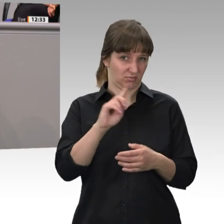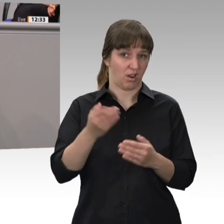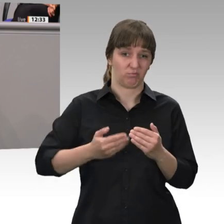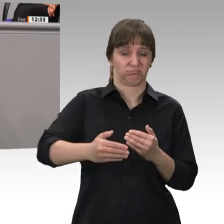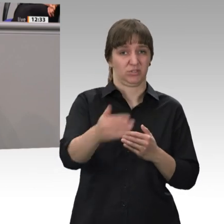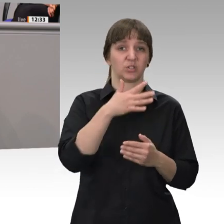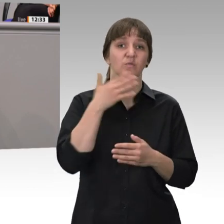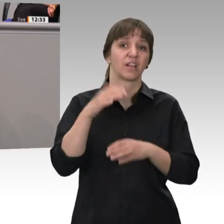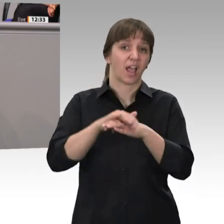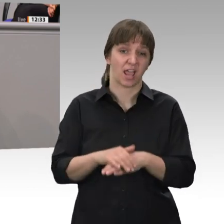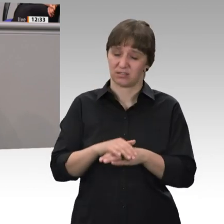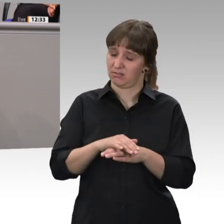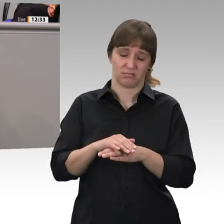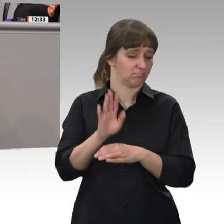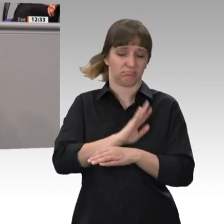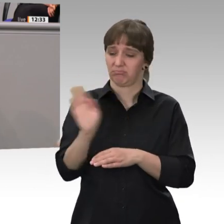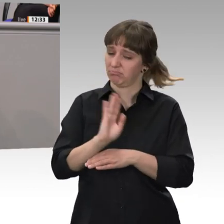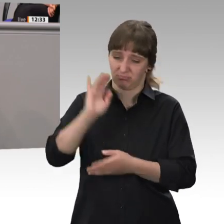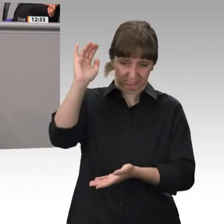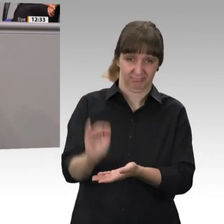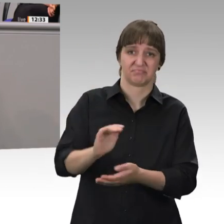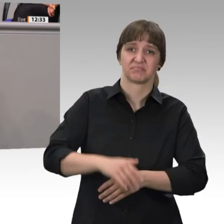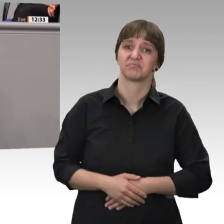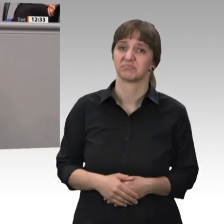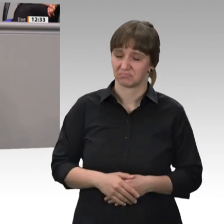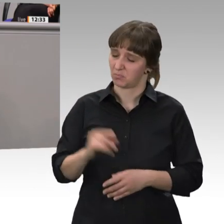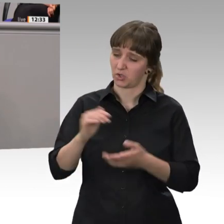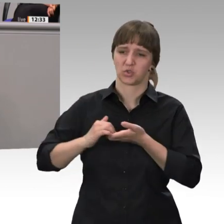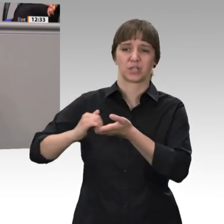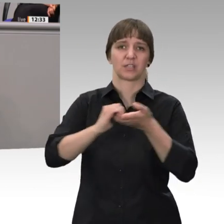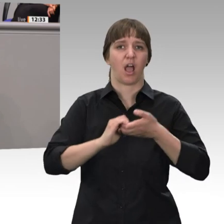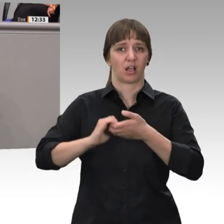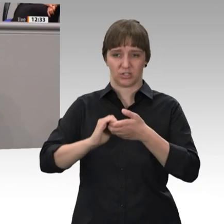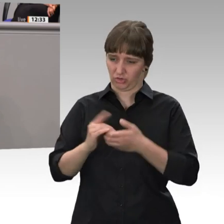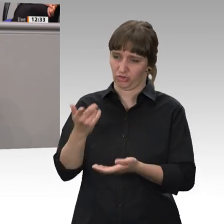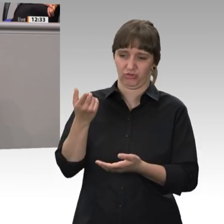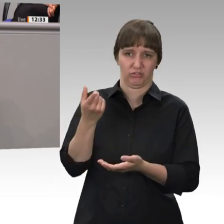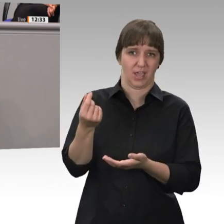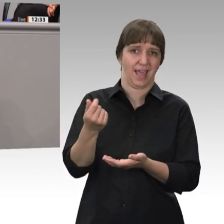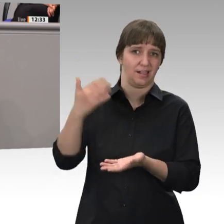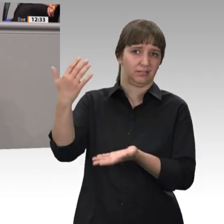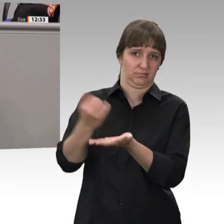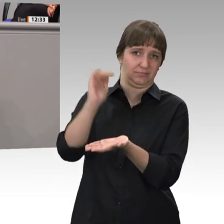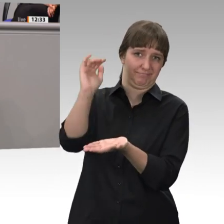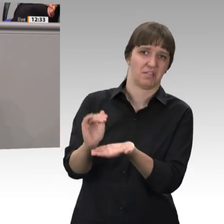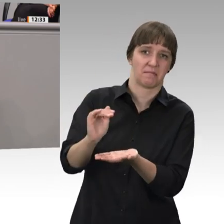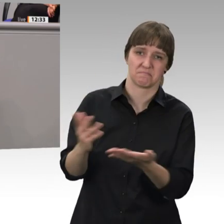zu viel Rente hat, der wird solidarisch gedeckelt. Die weitere Idee der Linken, die Beitragsbemessungsgrenze